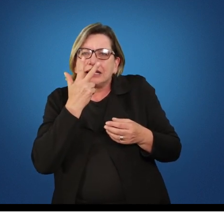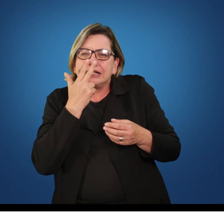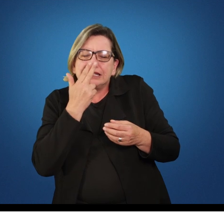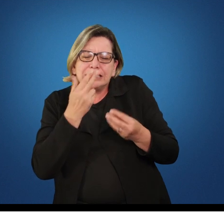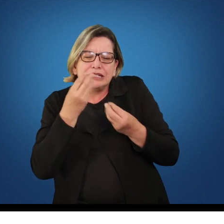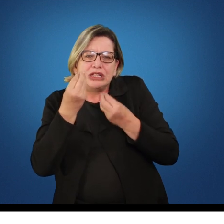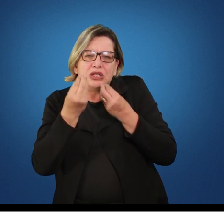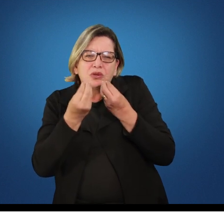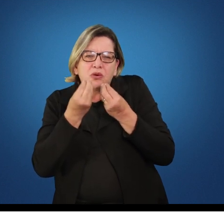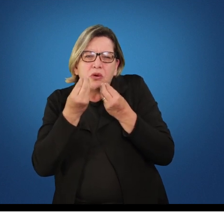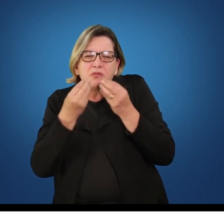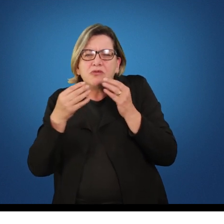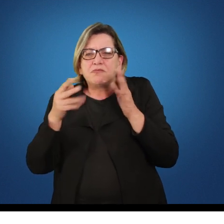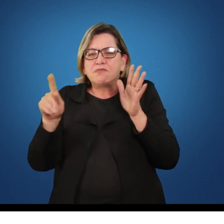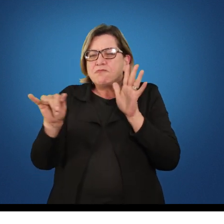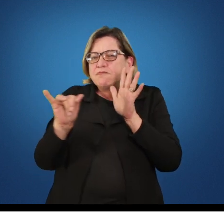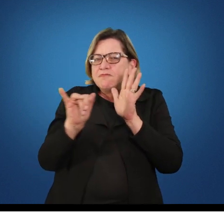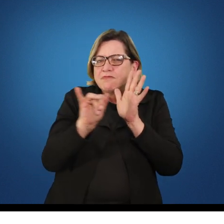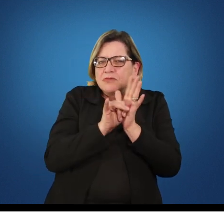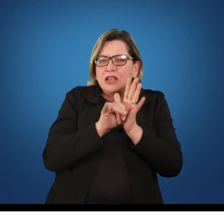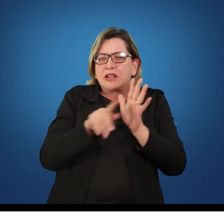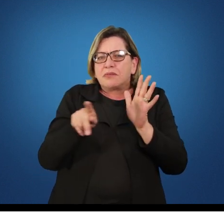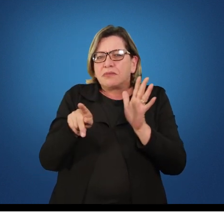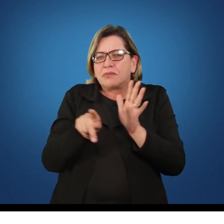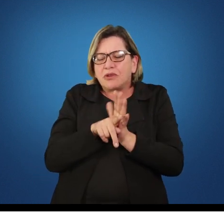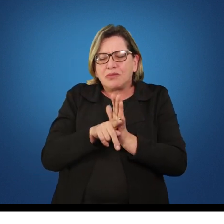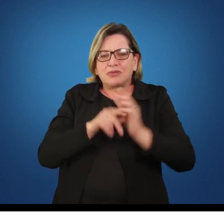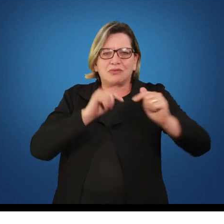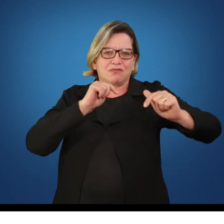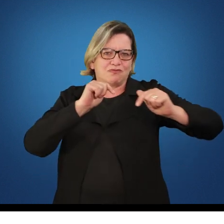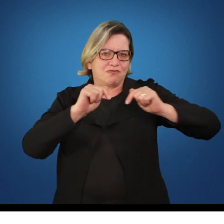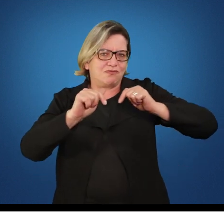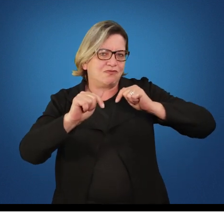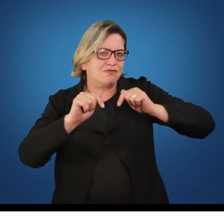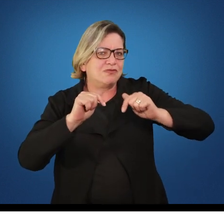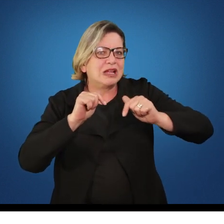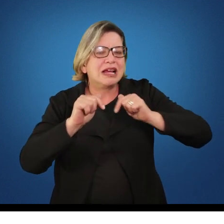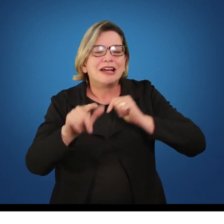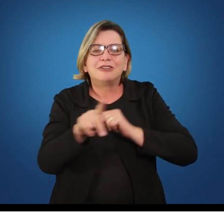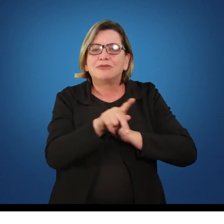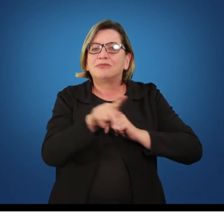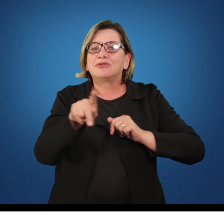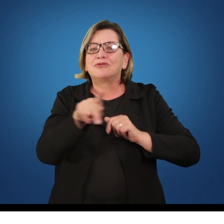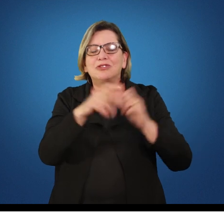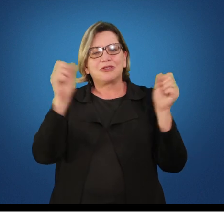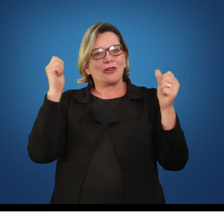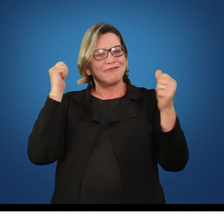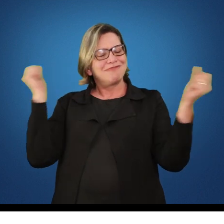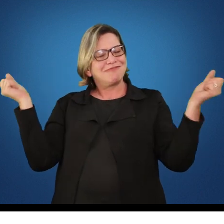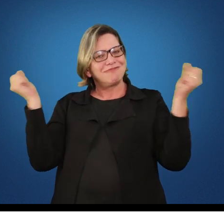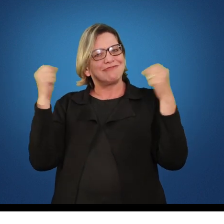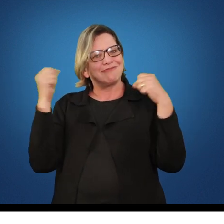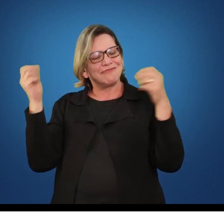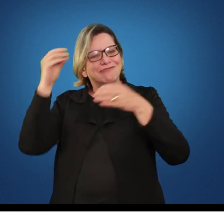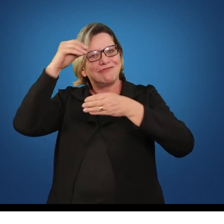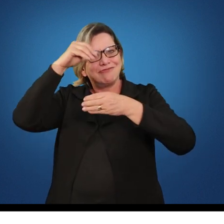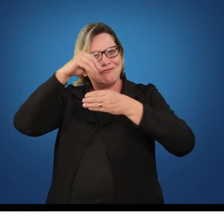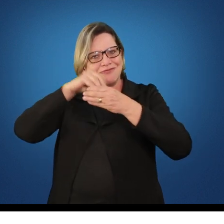identificado com a atuação de vocês na escola. Porque, afinal de contas, nós estamos